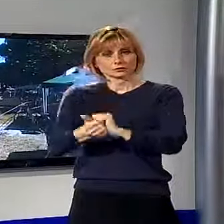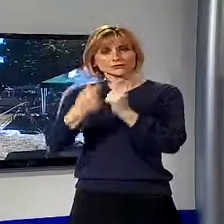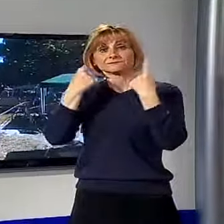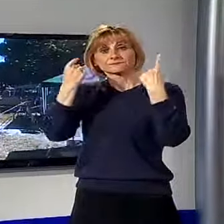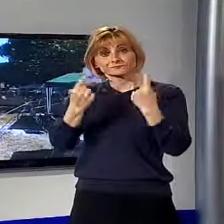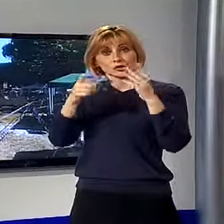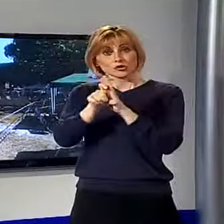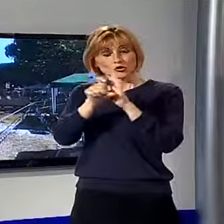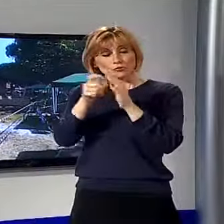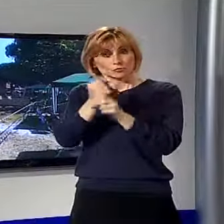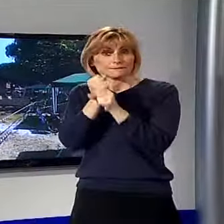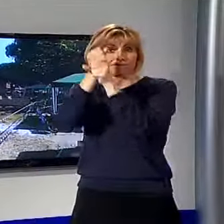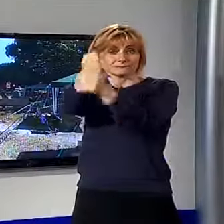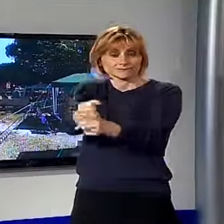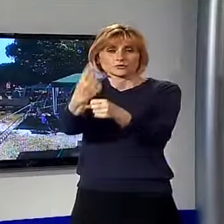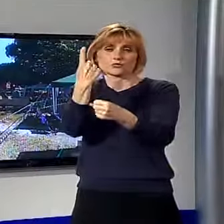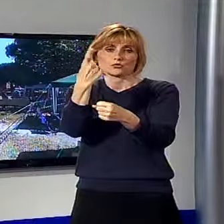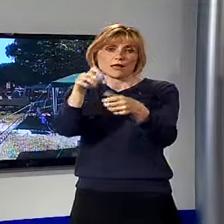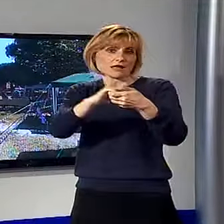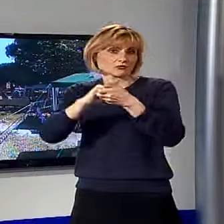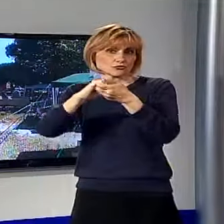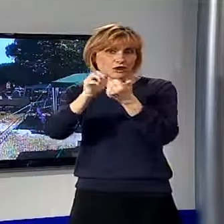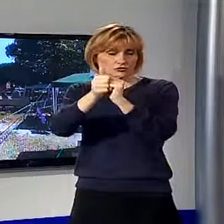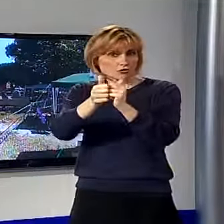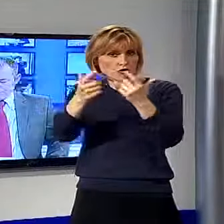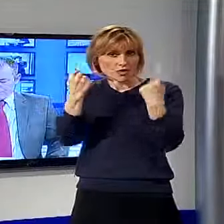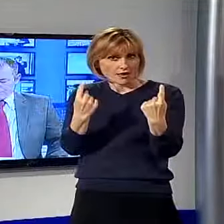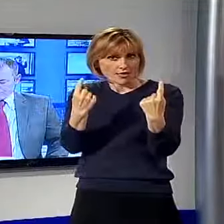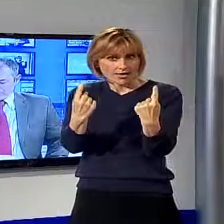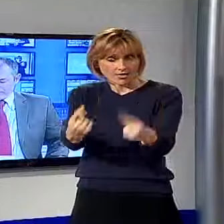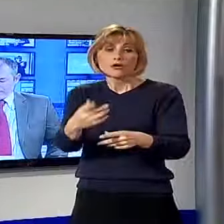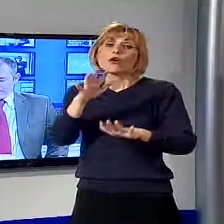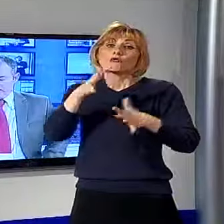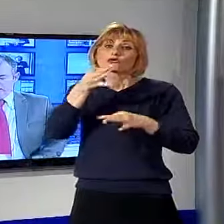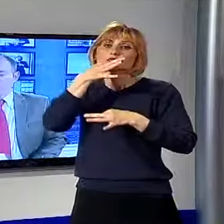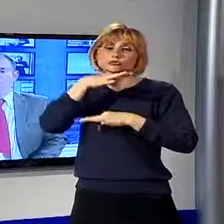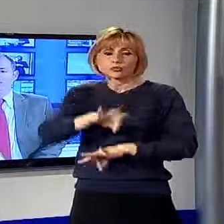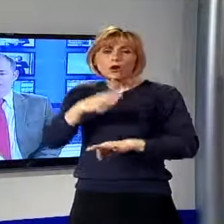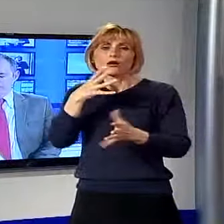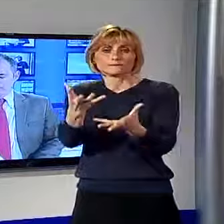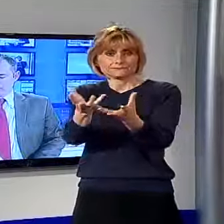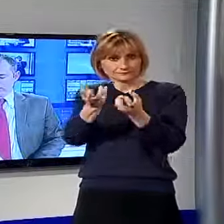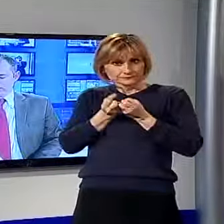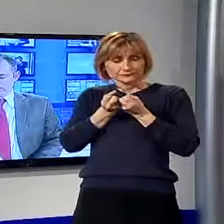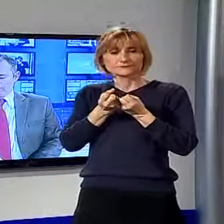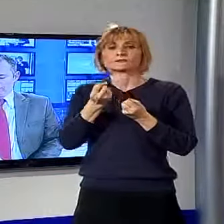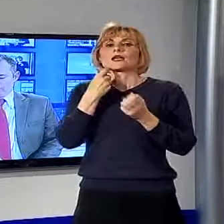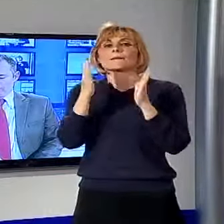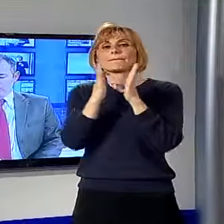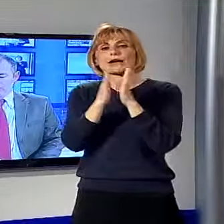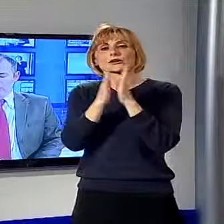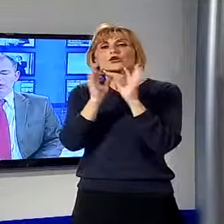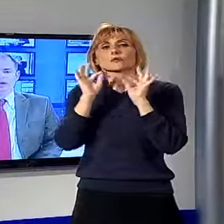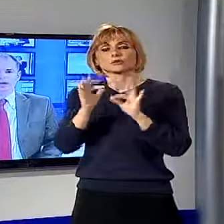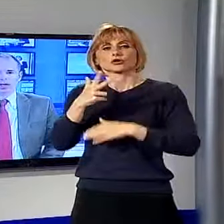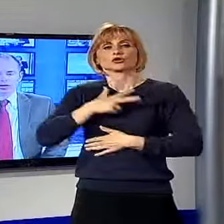'amministrazione comunale in gestione a qualche associazione. E fra queste ci potrebbe essere anche il coinvolgimento della parrocchia